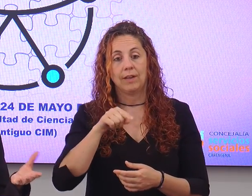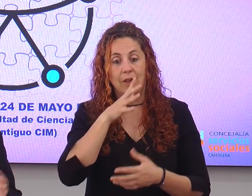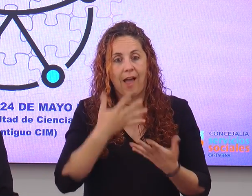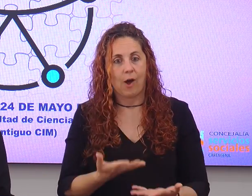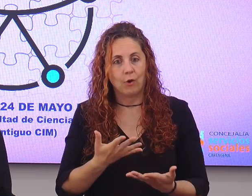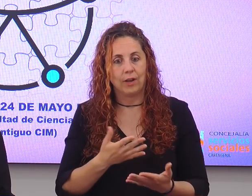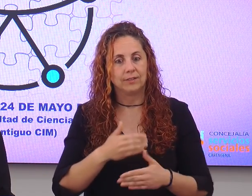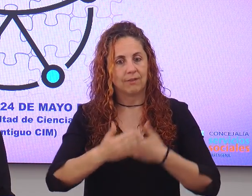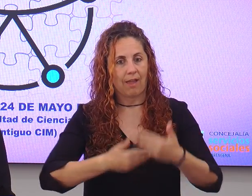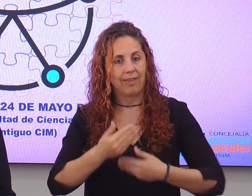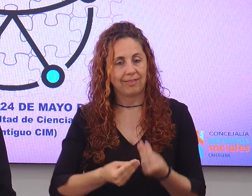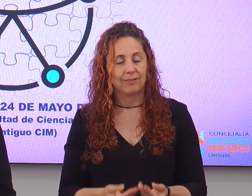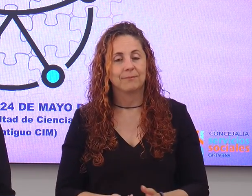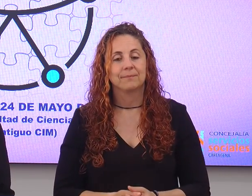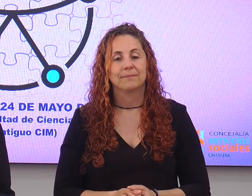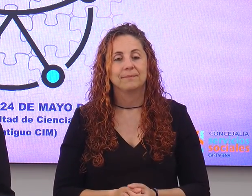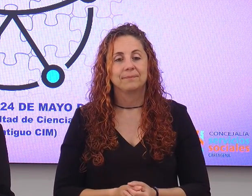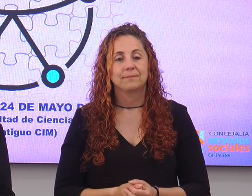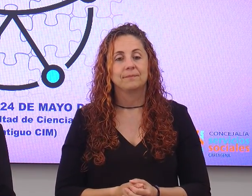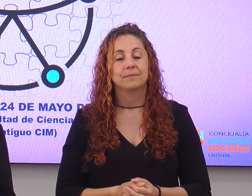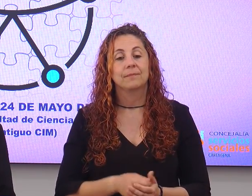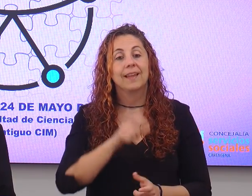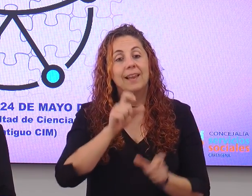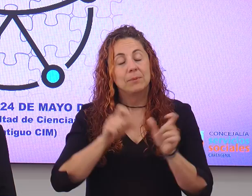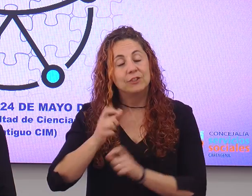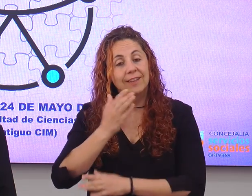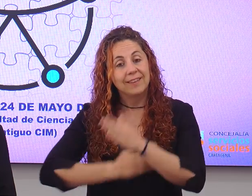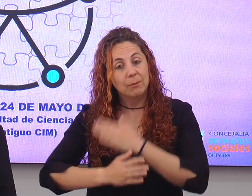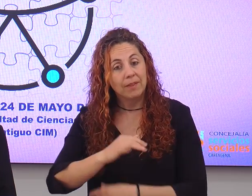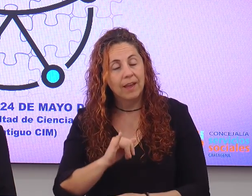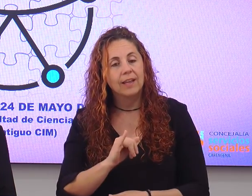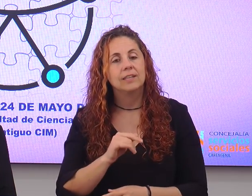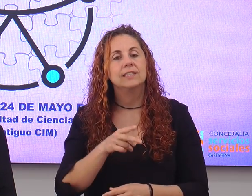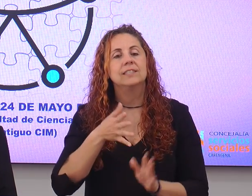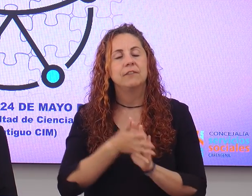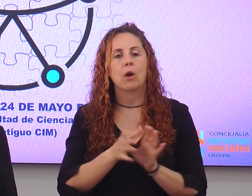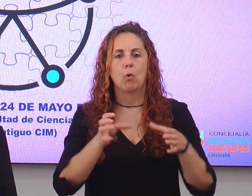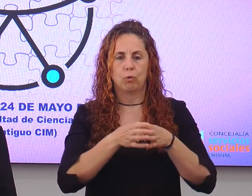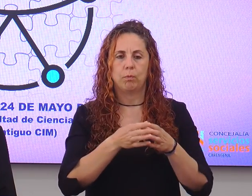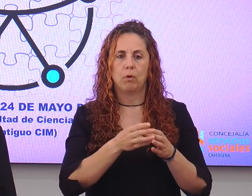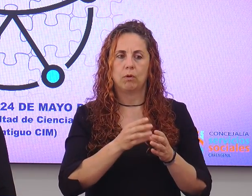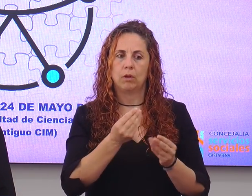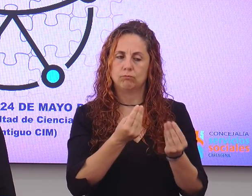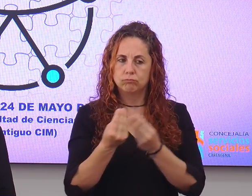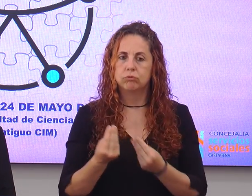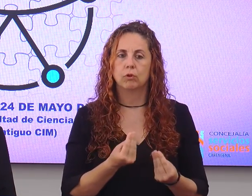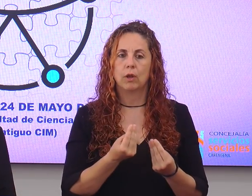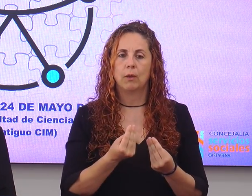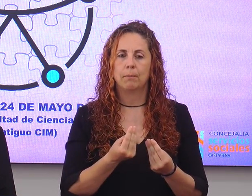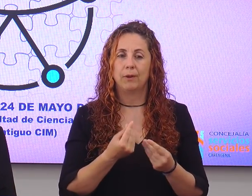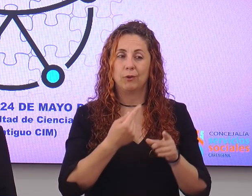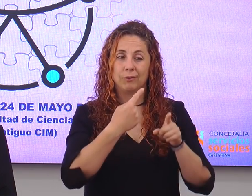la actualidad en ejecución. Las personas con discapacidad son un grupo muy numeroso, pero muy